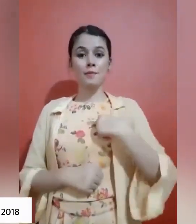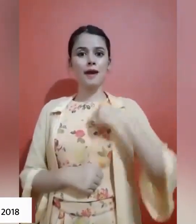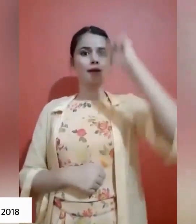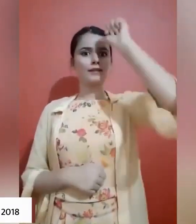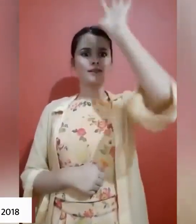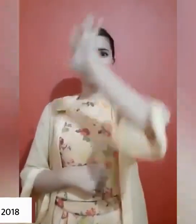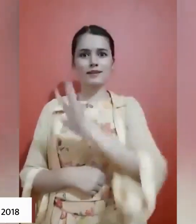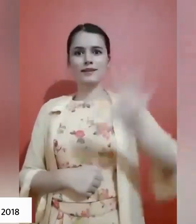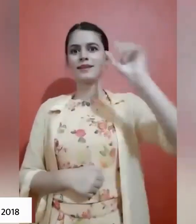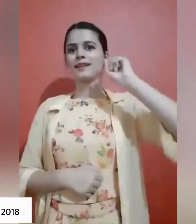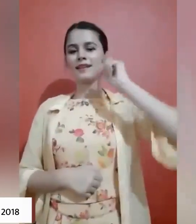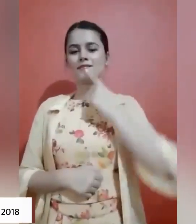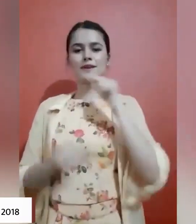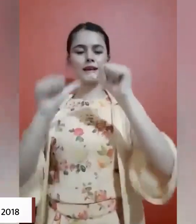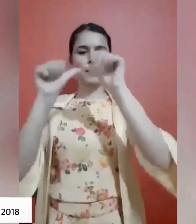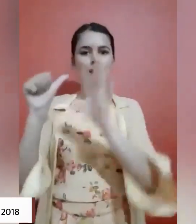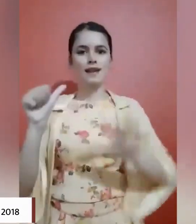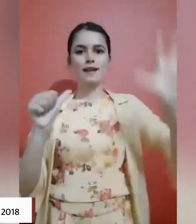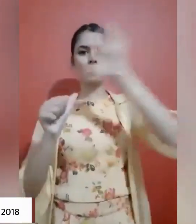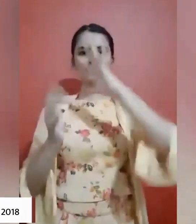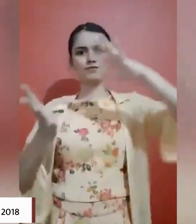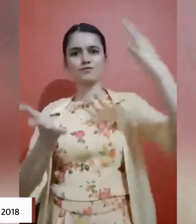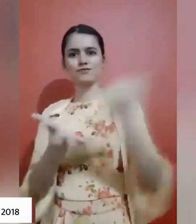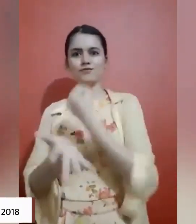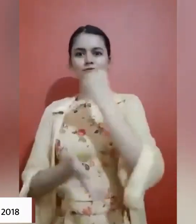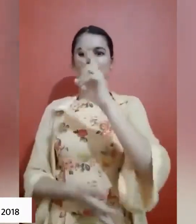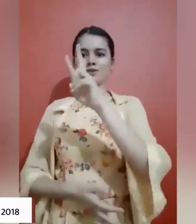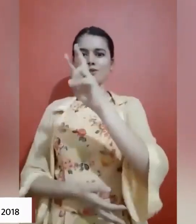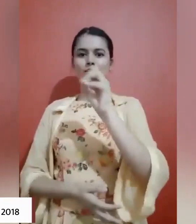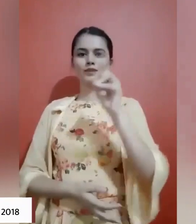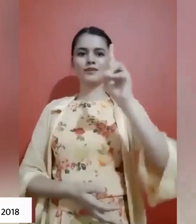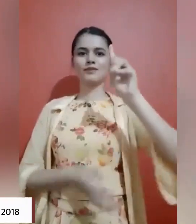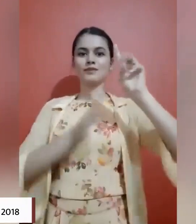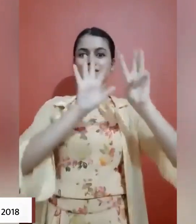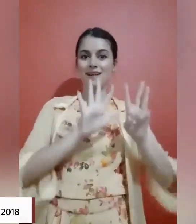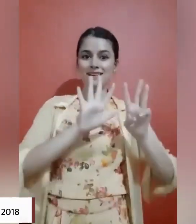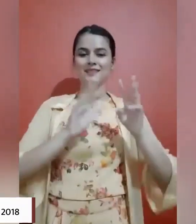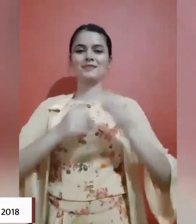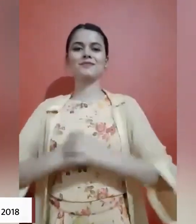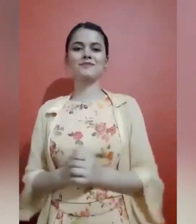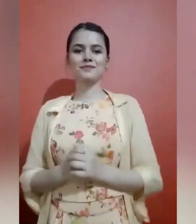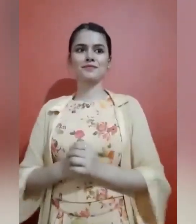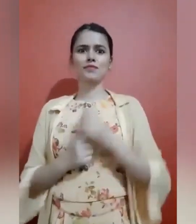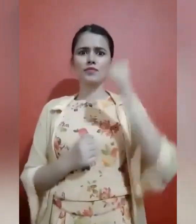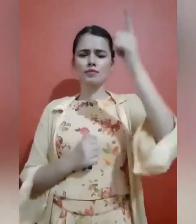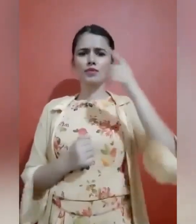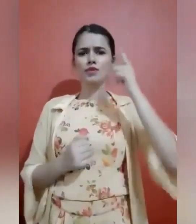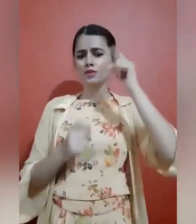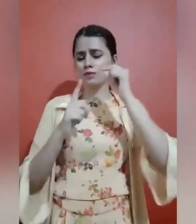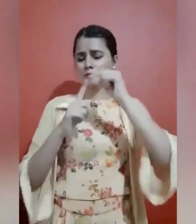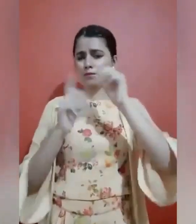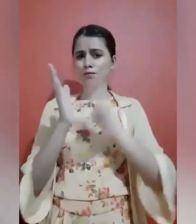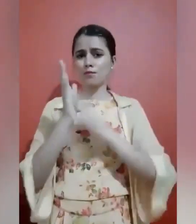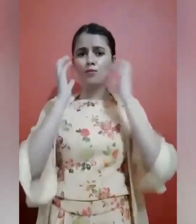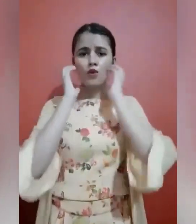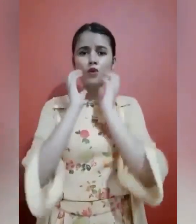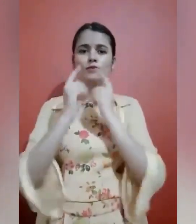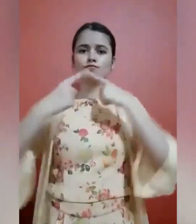मैं मेस्डे फेश्या दो हजार अठारा हूँ जैसा कि आप सभी जानते हैं